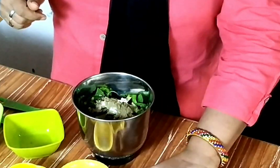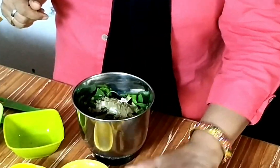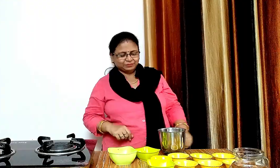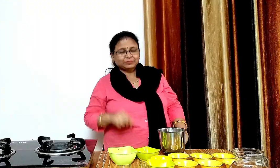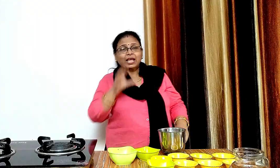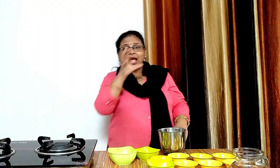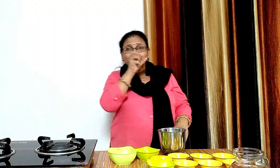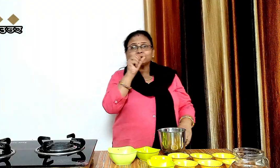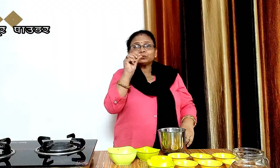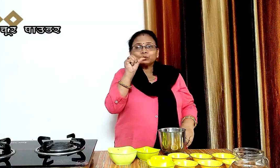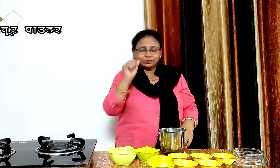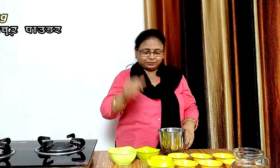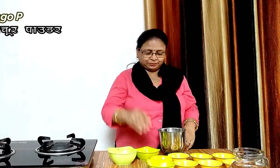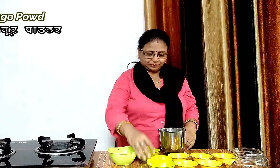एक चमच अचुथाई पावडर